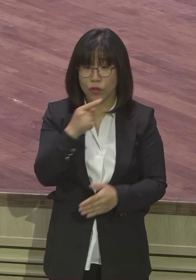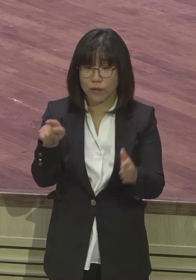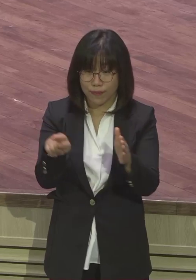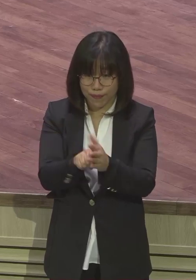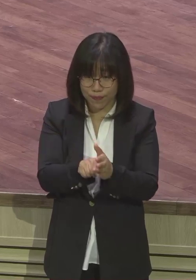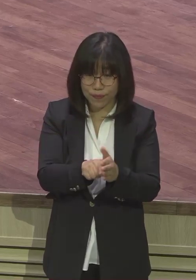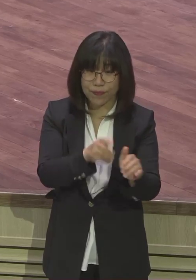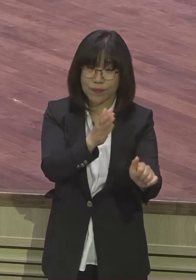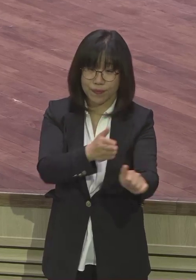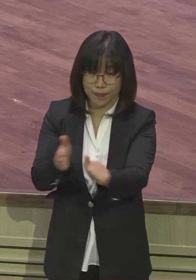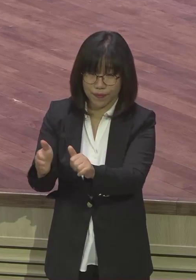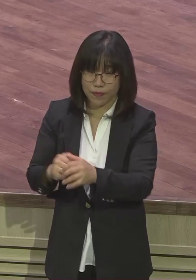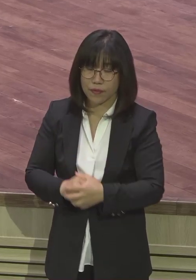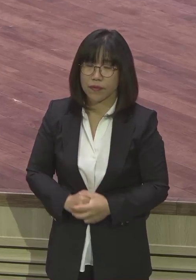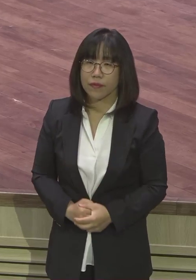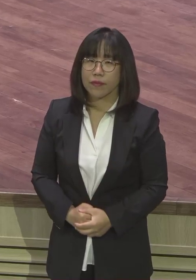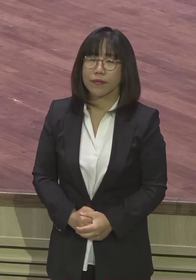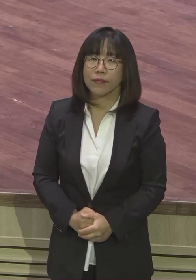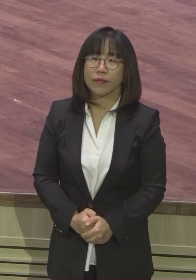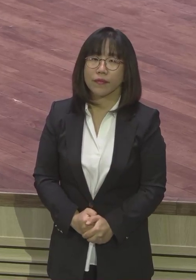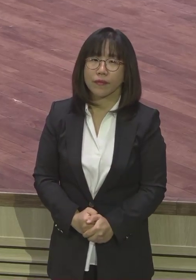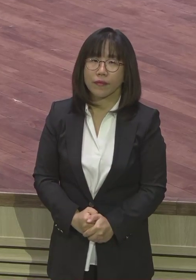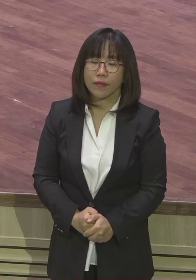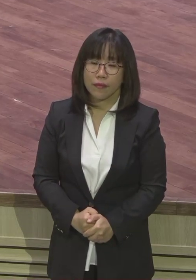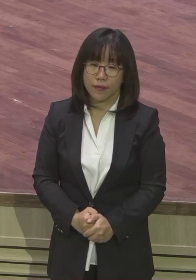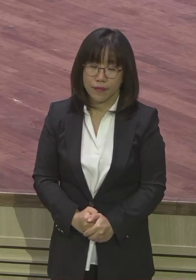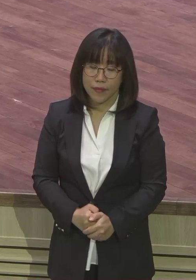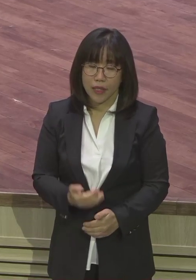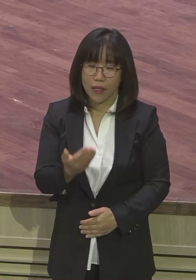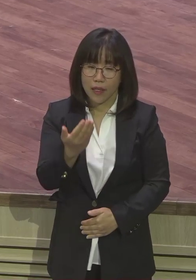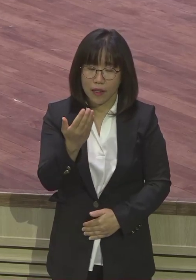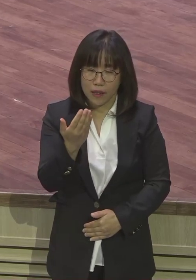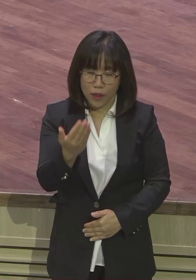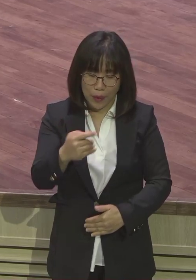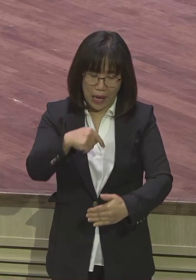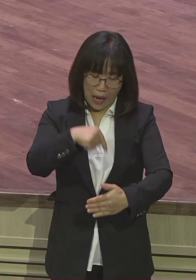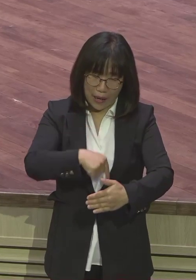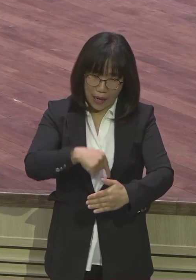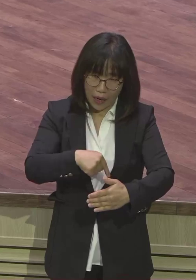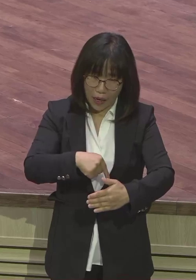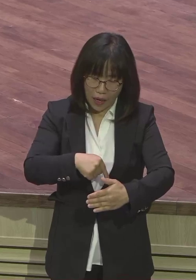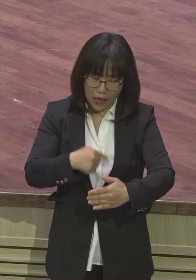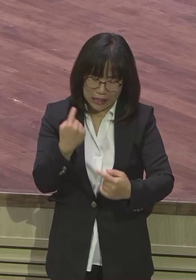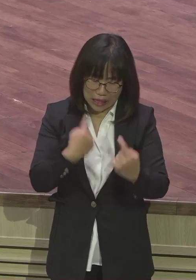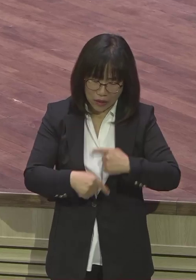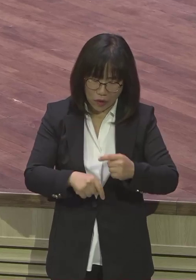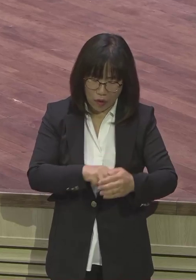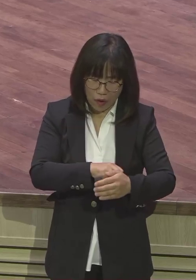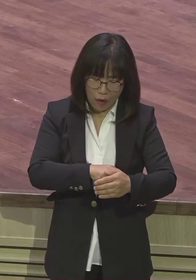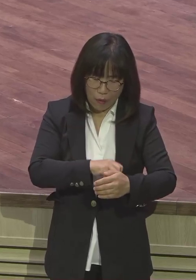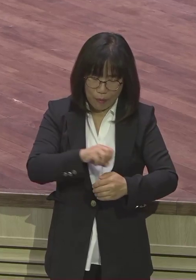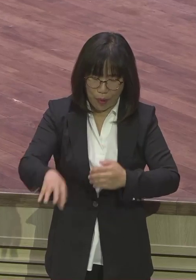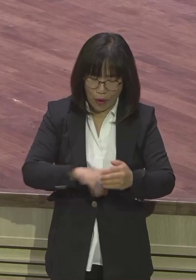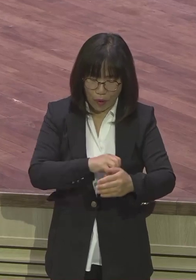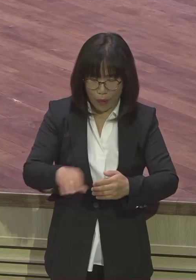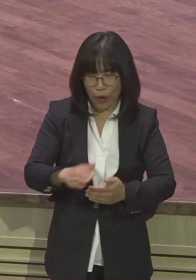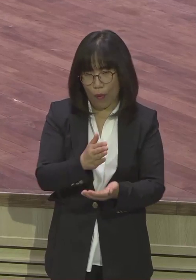자 여러분 속에 있는 걸 자꾸 버리란 말이 아니에요 내버리라 비우라 힘들어요 비우는 거